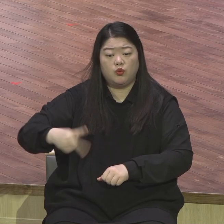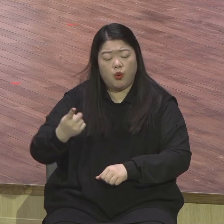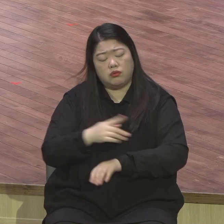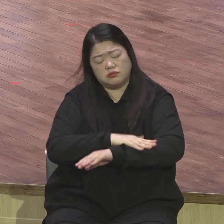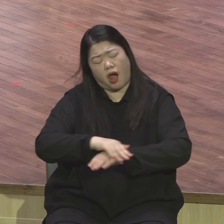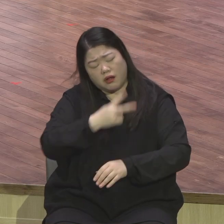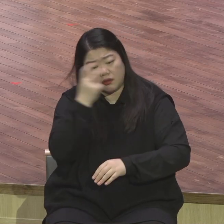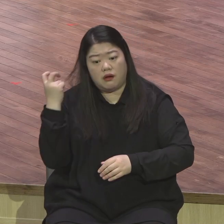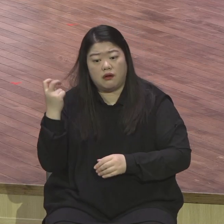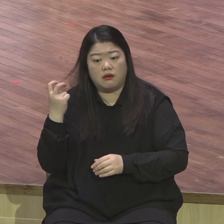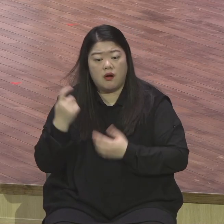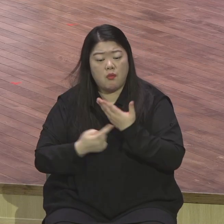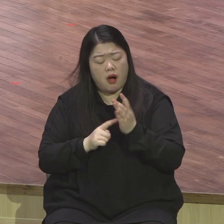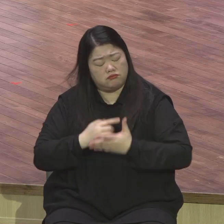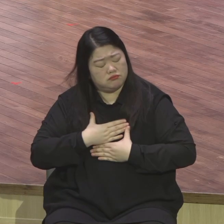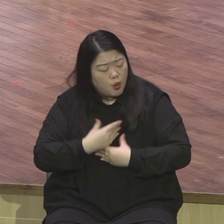어떤 영향도 받지 않습니다